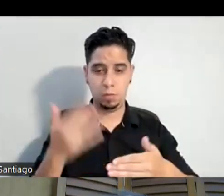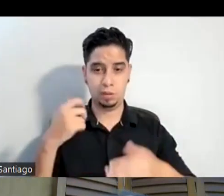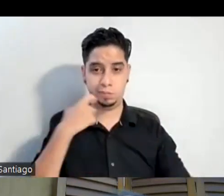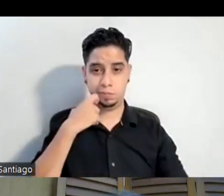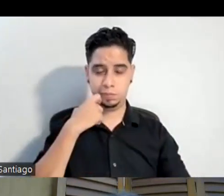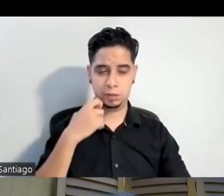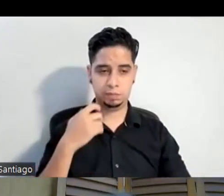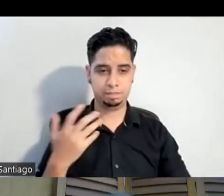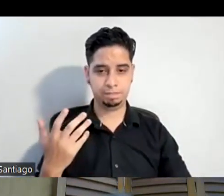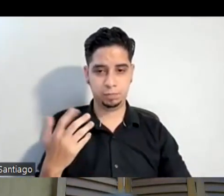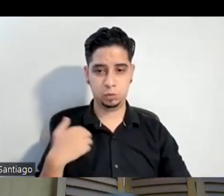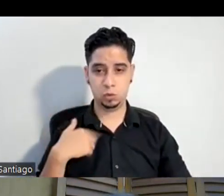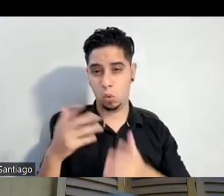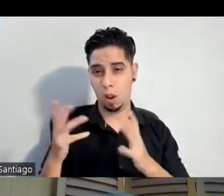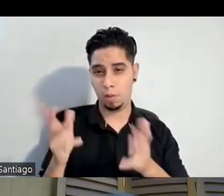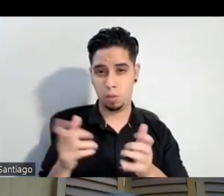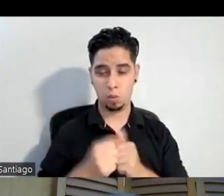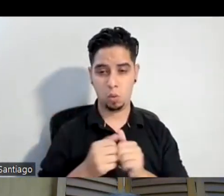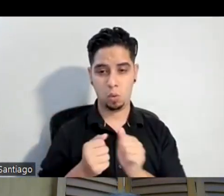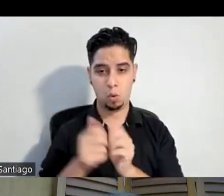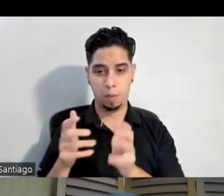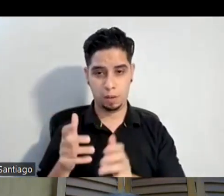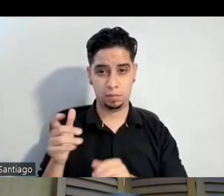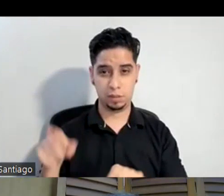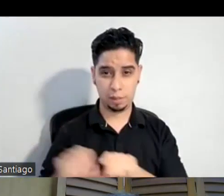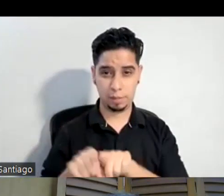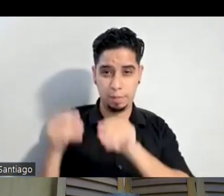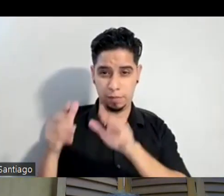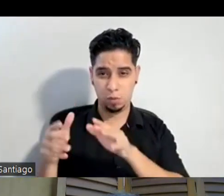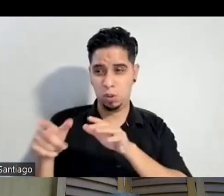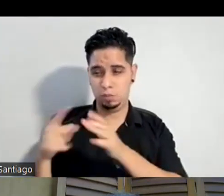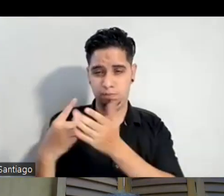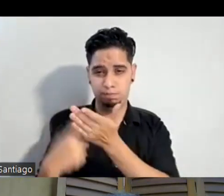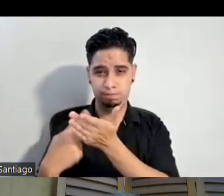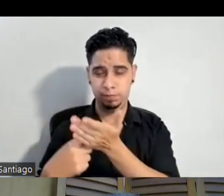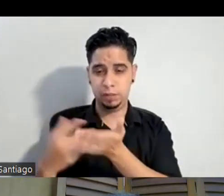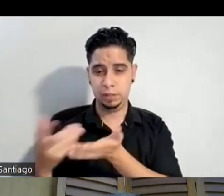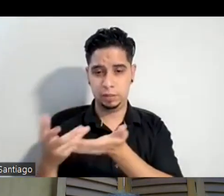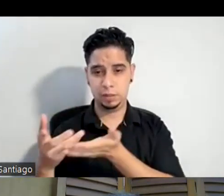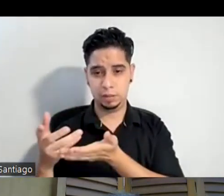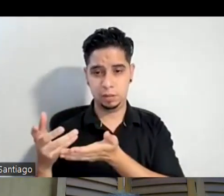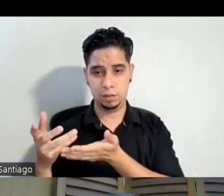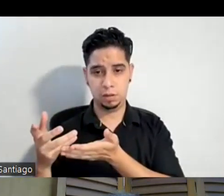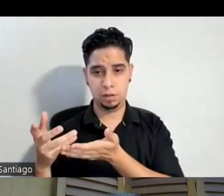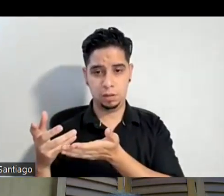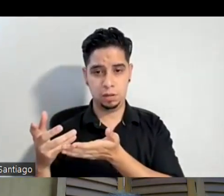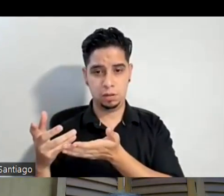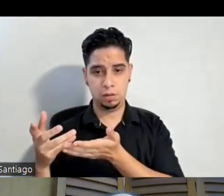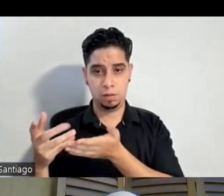estaba hablando con un compañero que es profesor también y estaba hablando de que les pelea y yo con mis estudiantes también peleo de repente